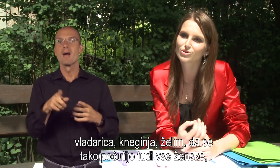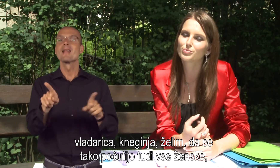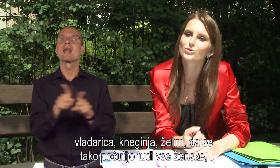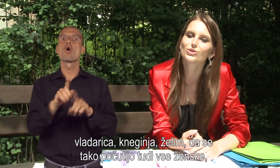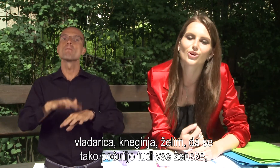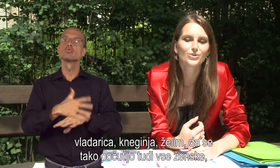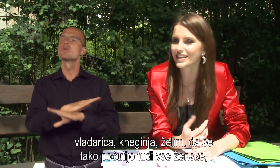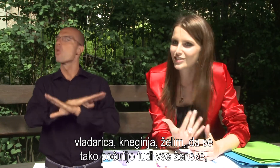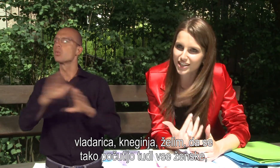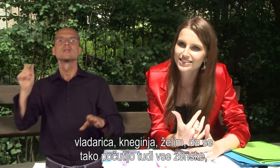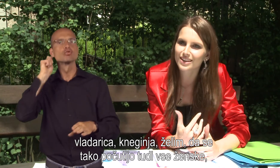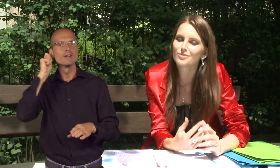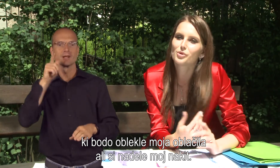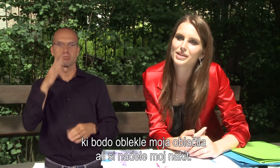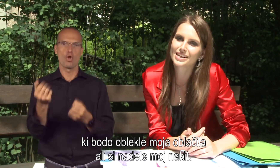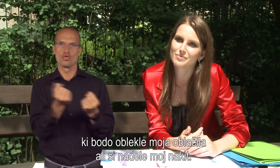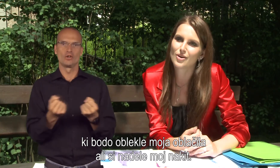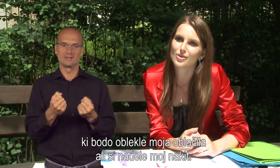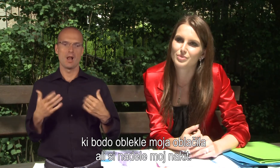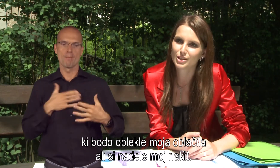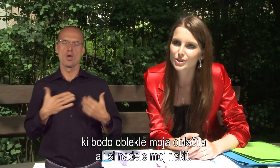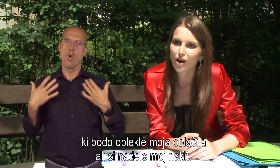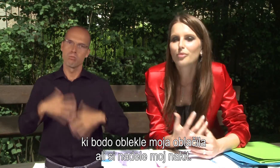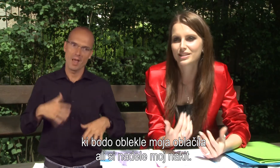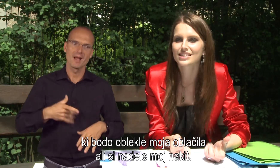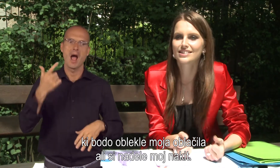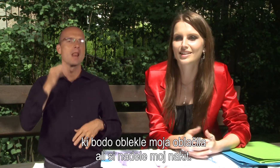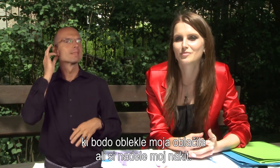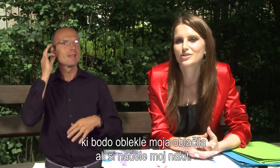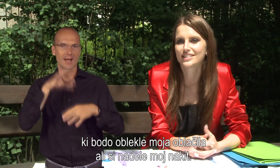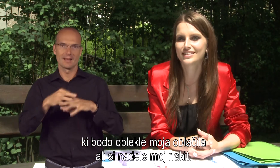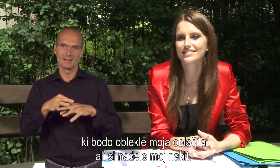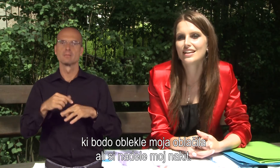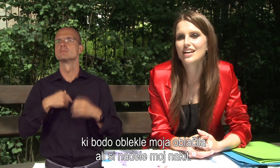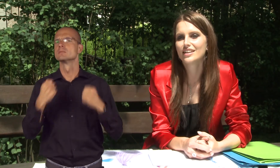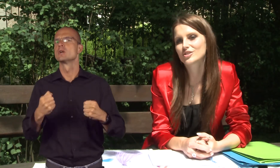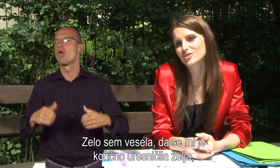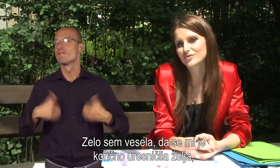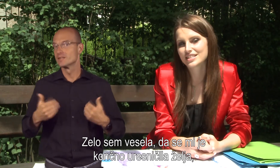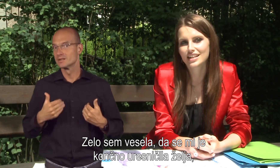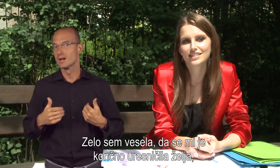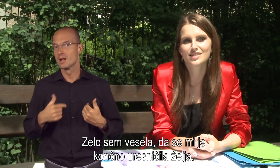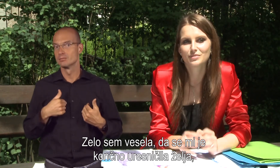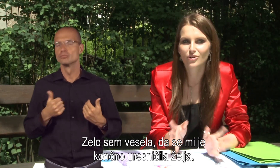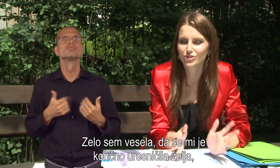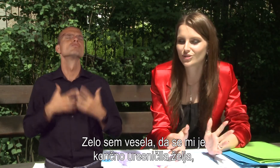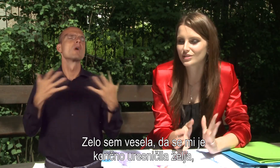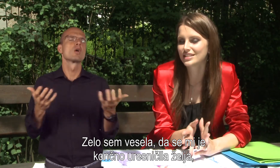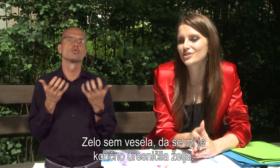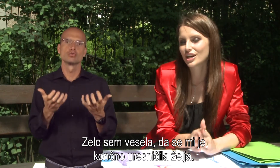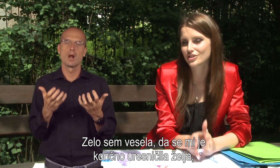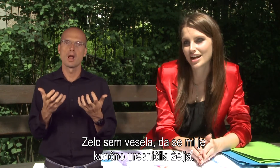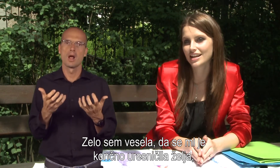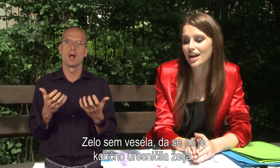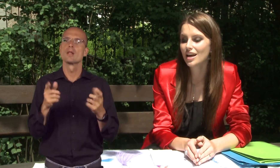tako tudi počutajo vse ženske, ko bo oblekle moje oblačilo ali pa se nadele moj nakit. Jaz sem zelo vesela, da sem je končno